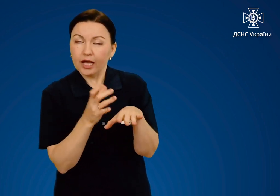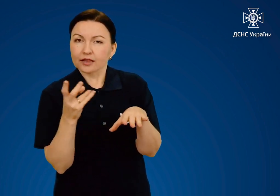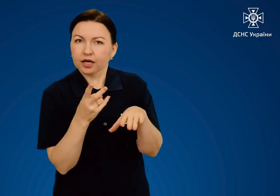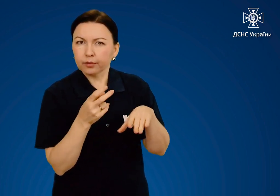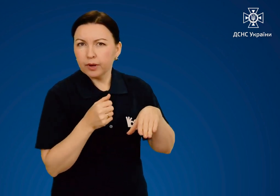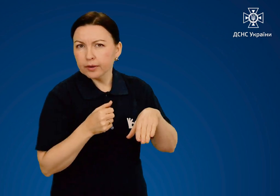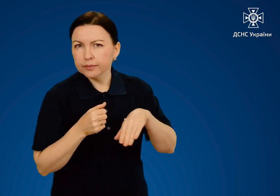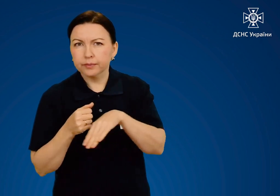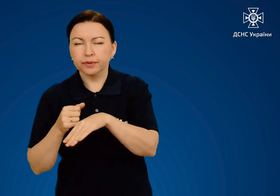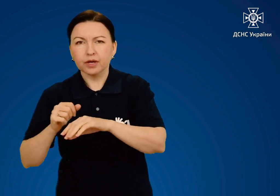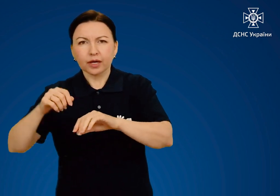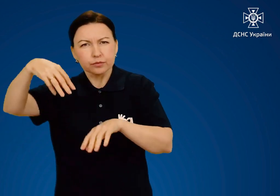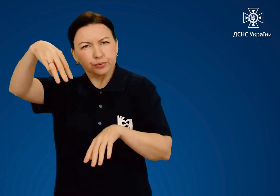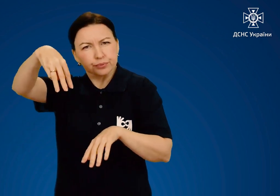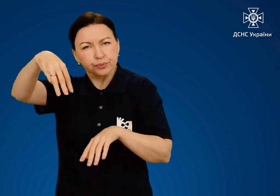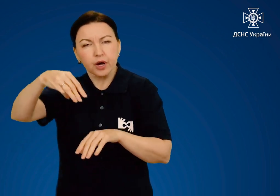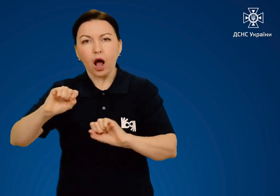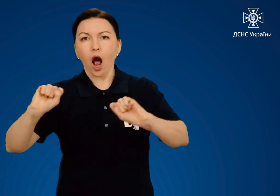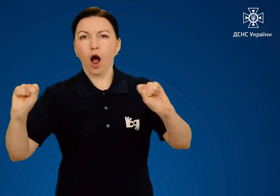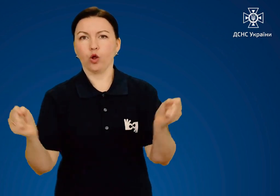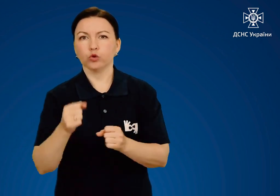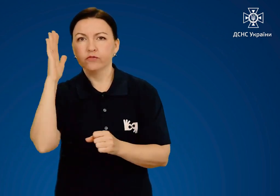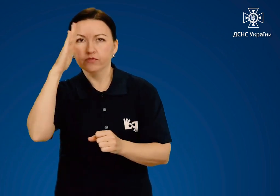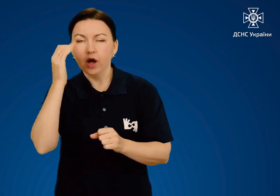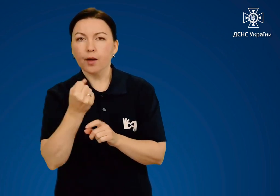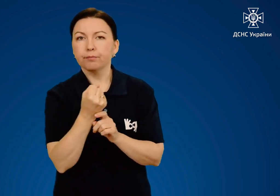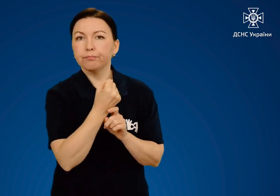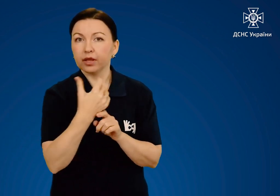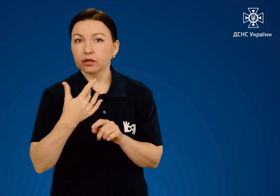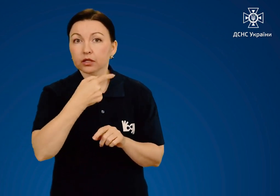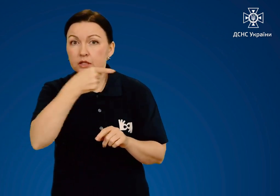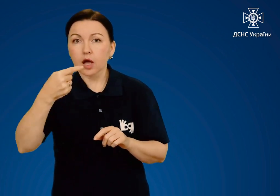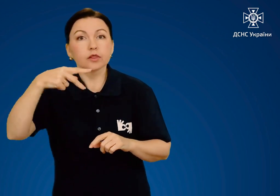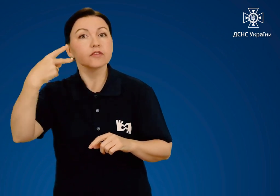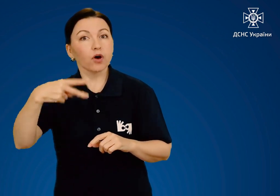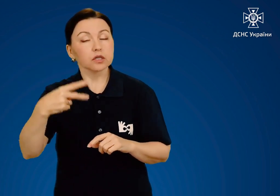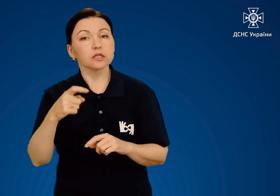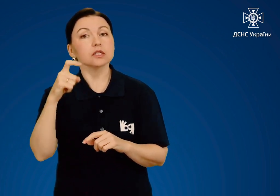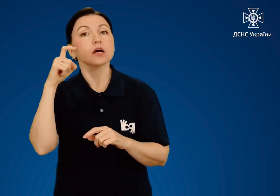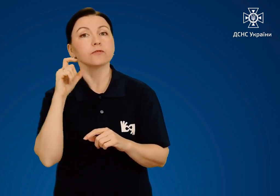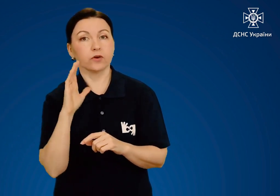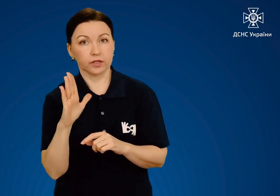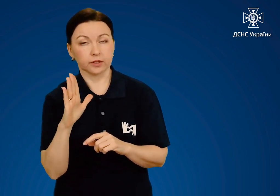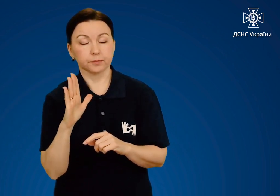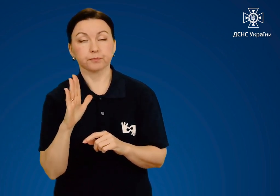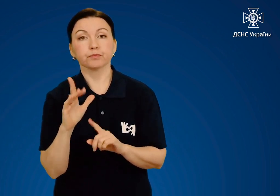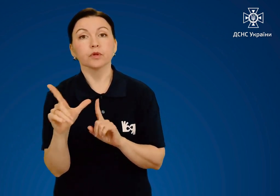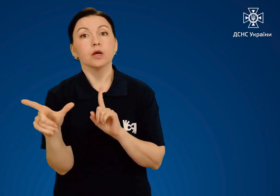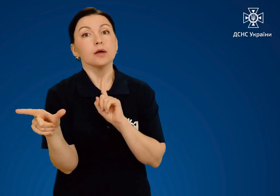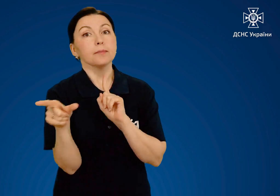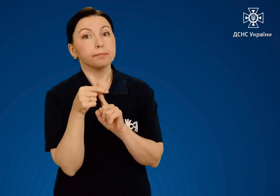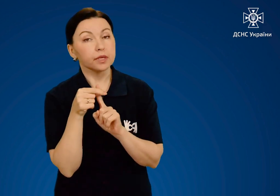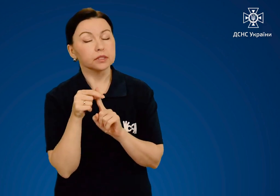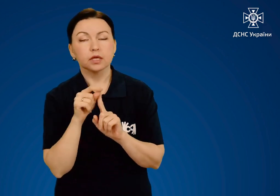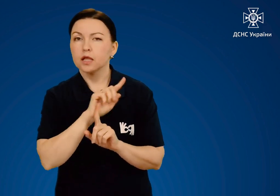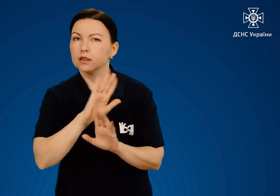потрібно підставити під струмінь холодної води на 15-20 хвилин. При